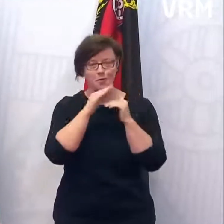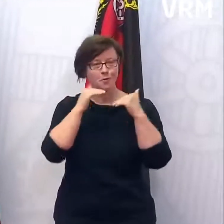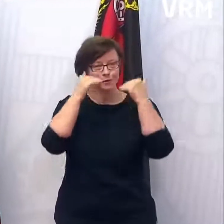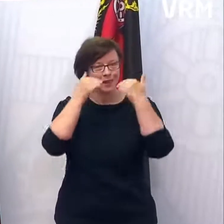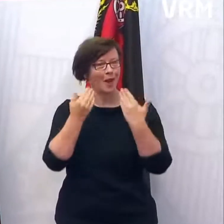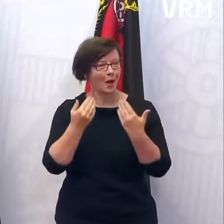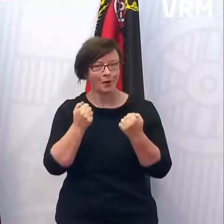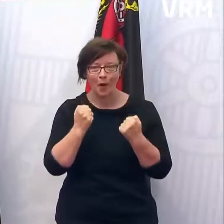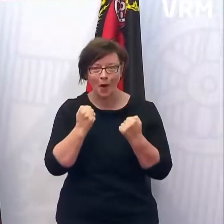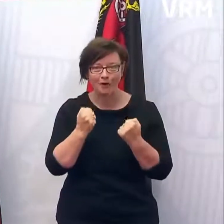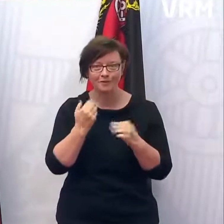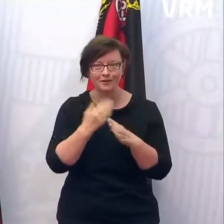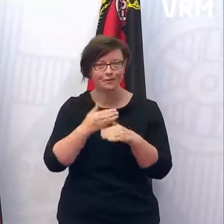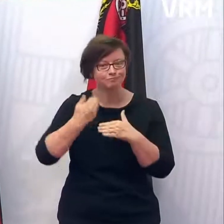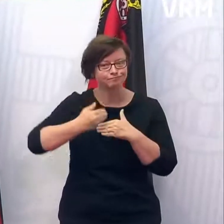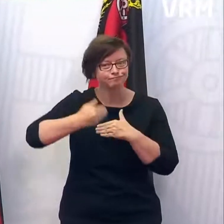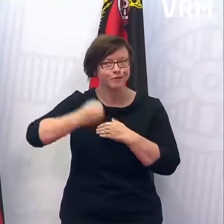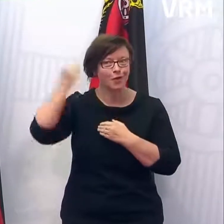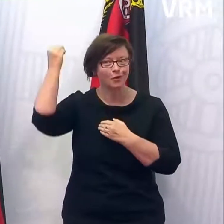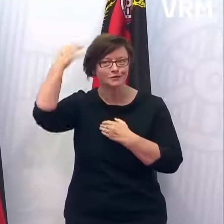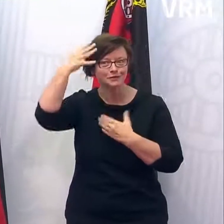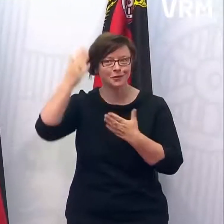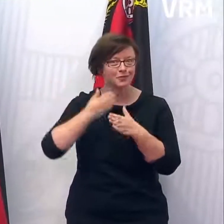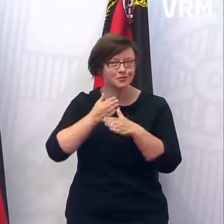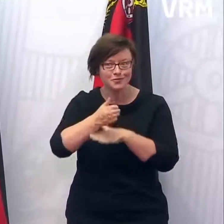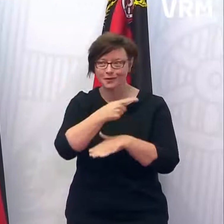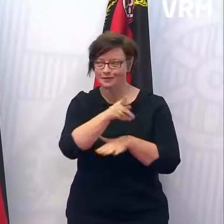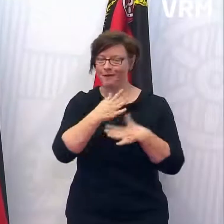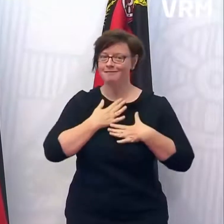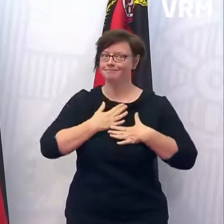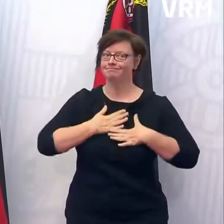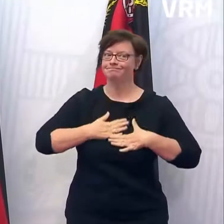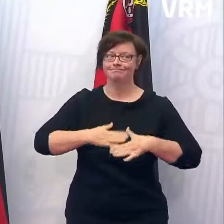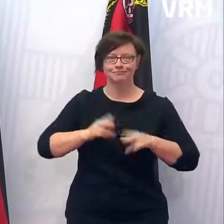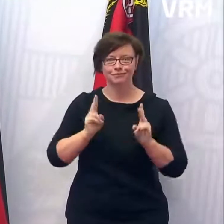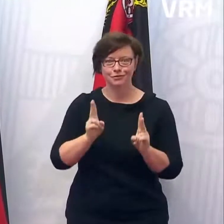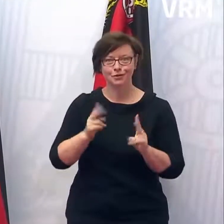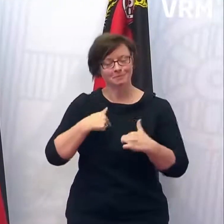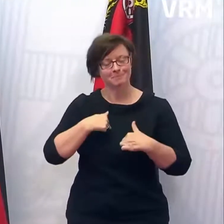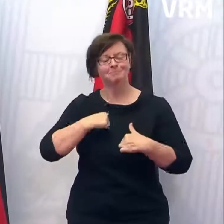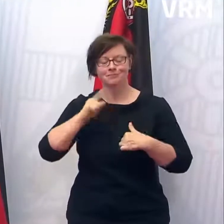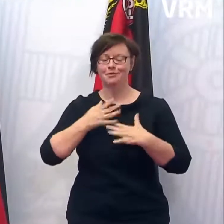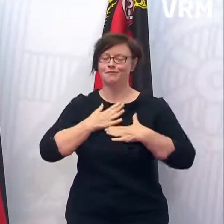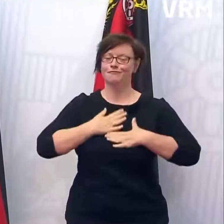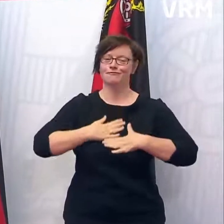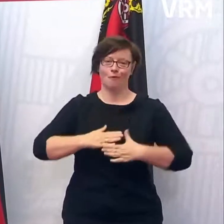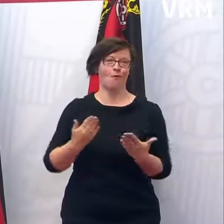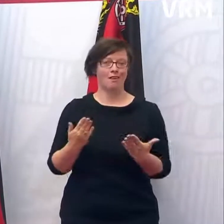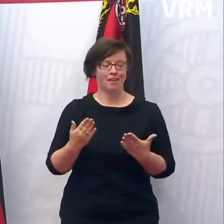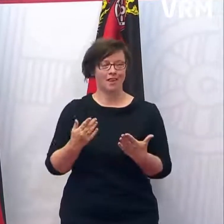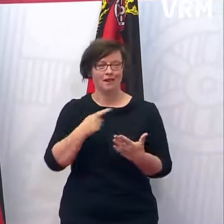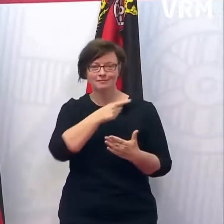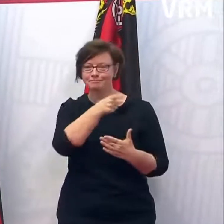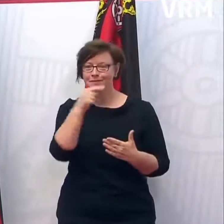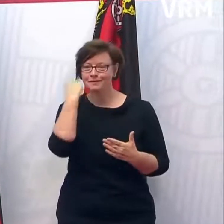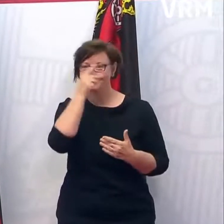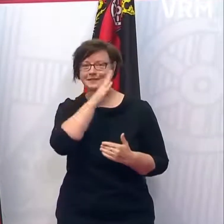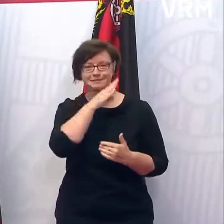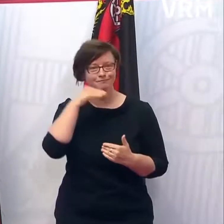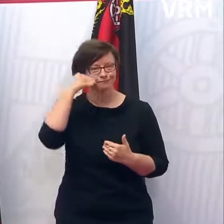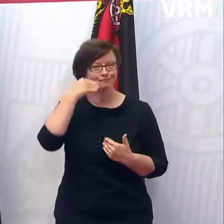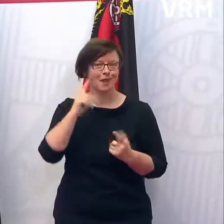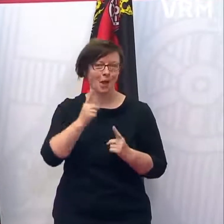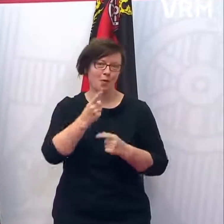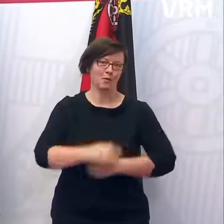nachdem jetzt schon tagelang die Sonne scheint. Und ich glaube, das tut uns allen wahnsinnig gut. Mir auf jeden Fall. Und ich sehe auch viele fröhliche Gesichter.